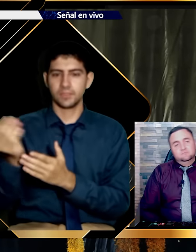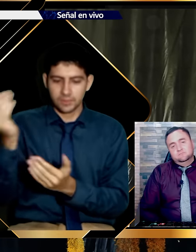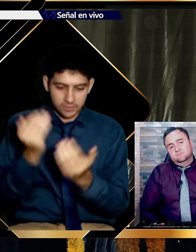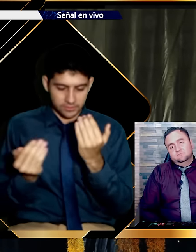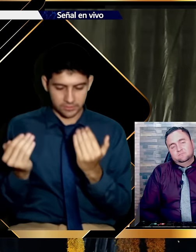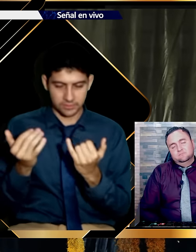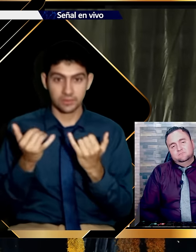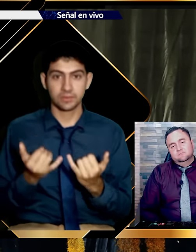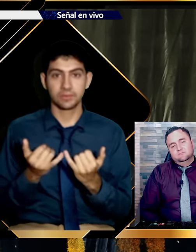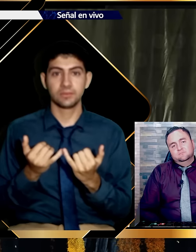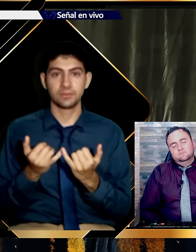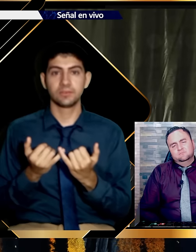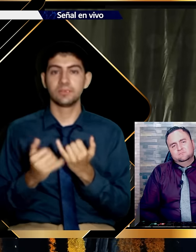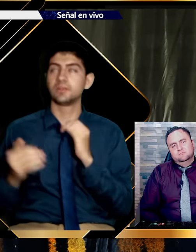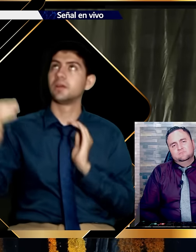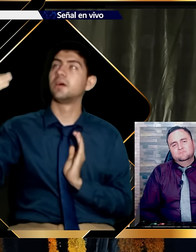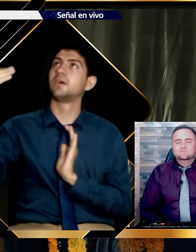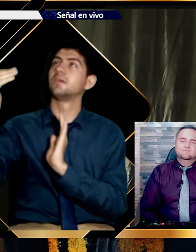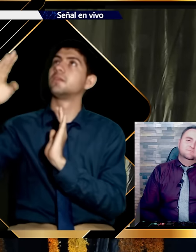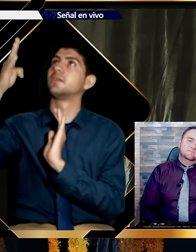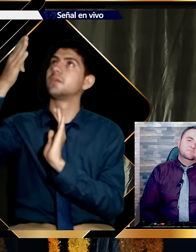Tráigan a Mefiboset. Tráiganlo acá.